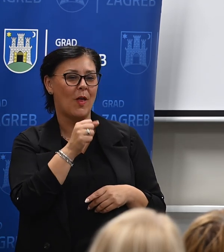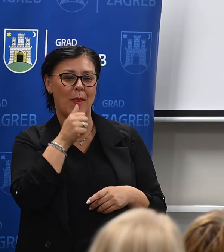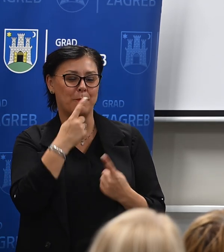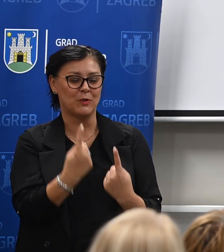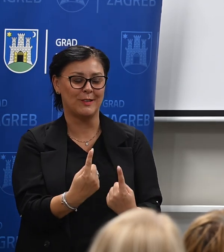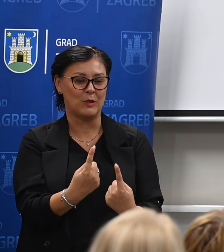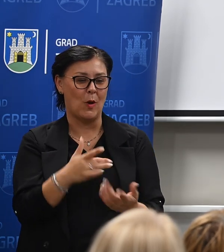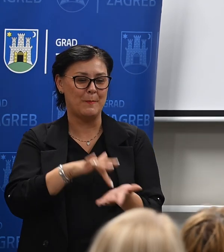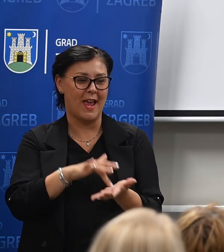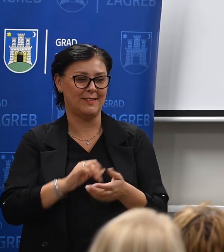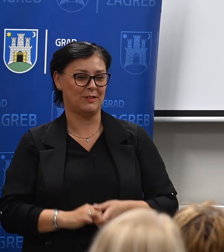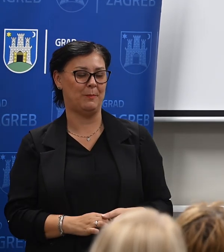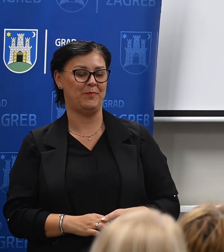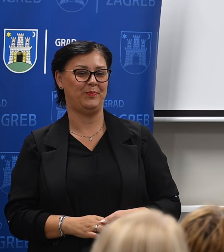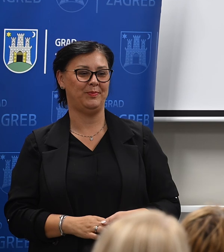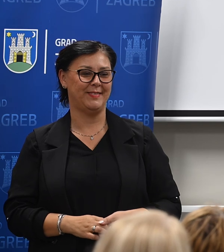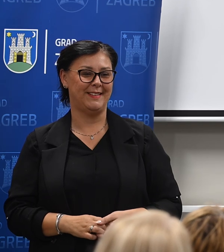Kako god. Ajde, malo.